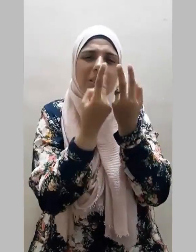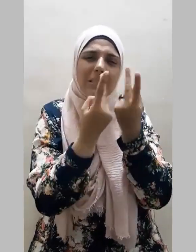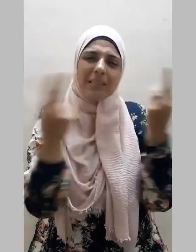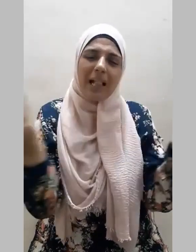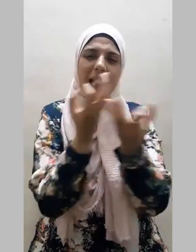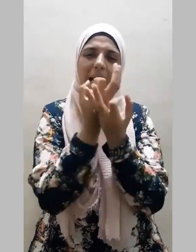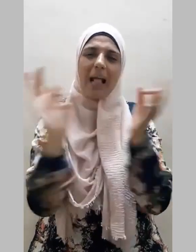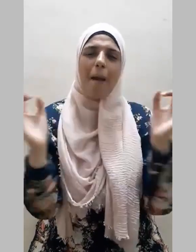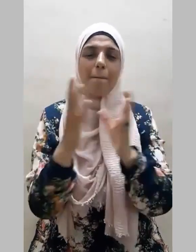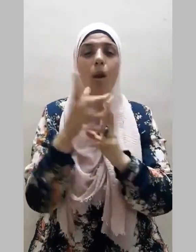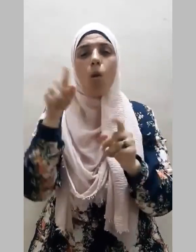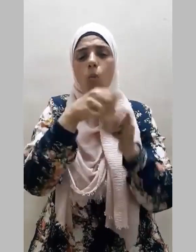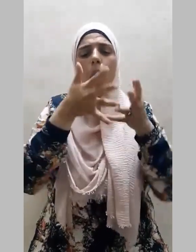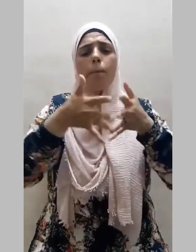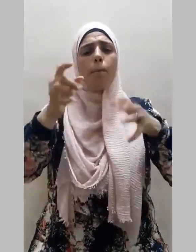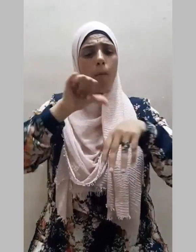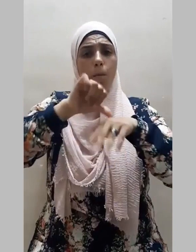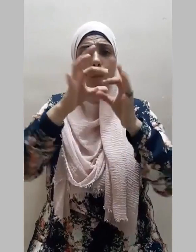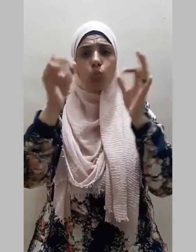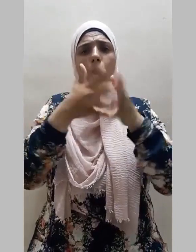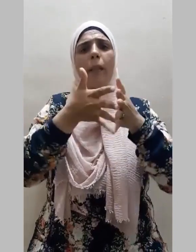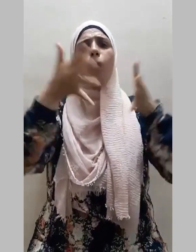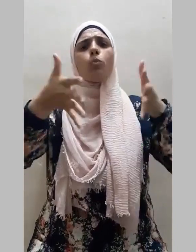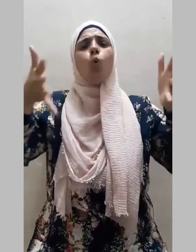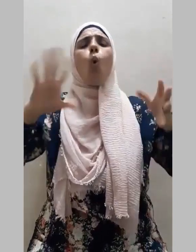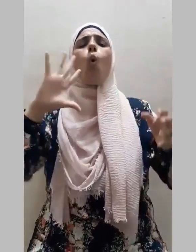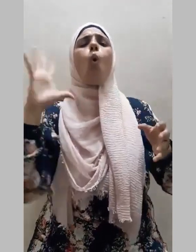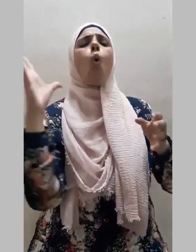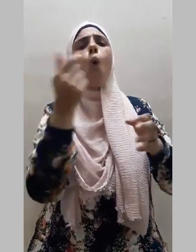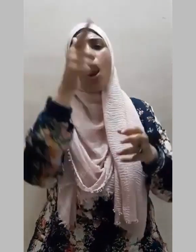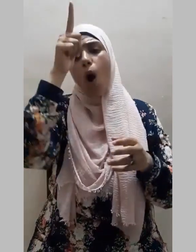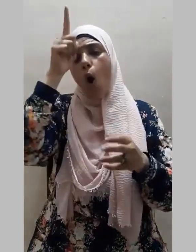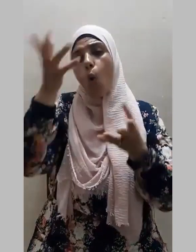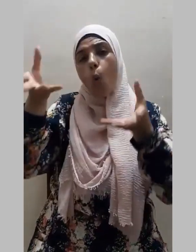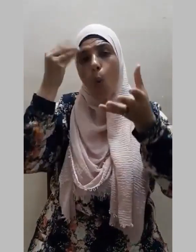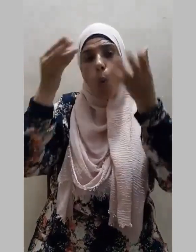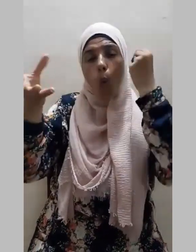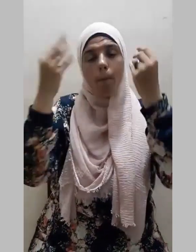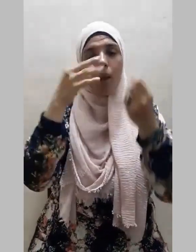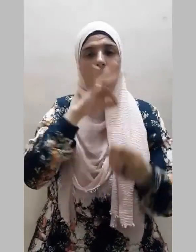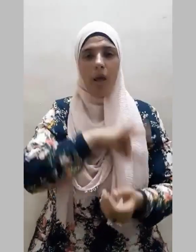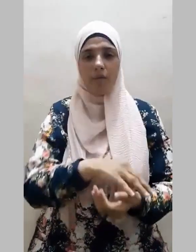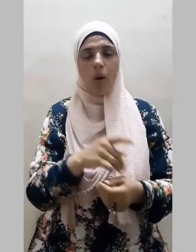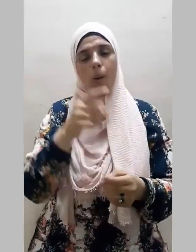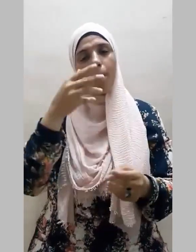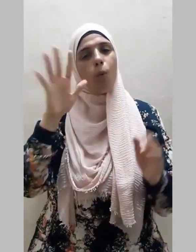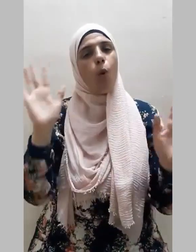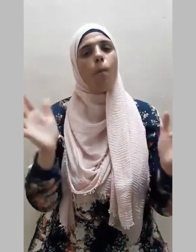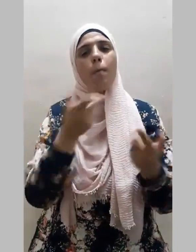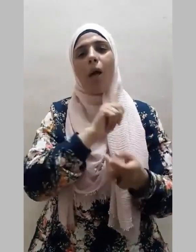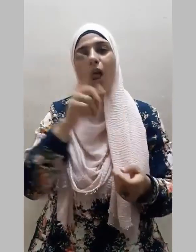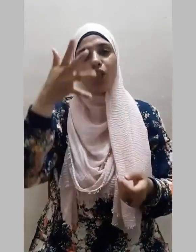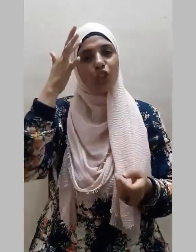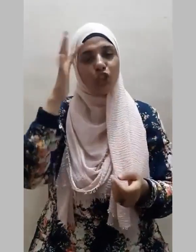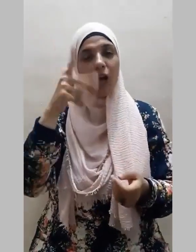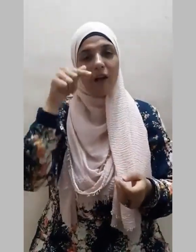متسع لكل علم نافع ومما لا شد فيه أن ندى في حاجة